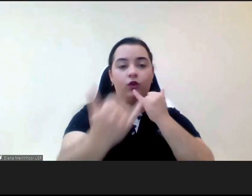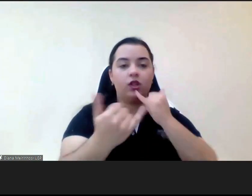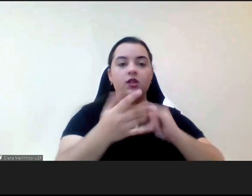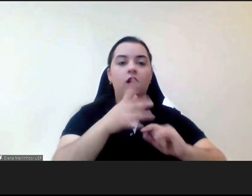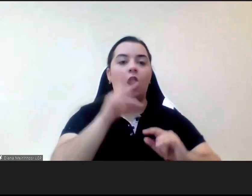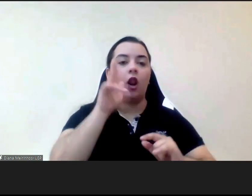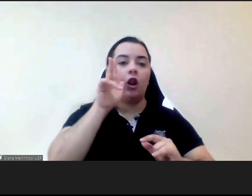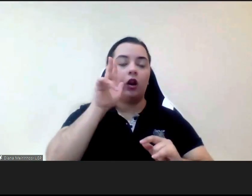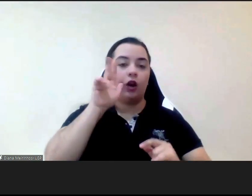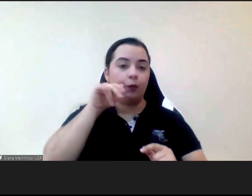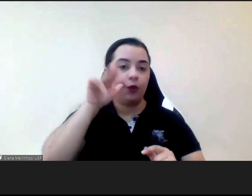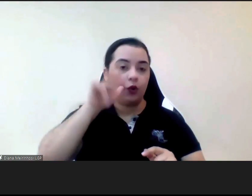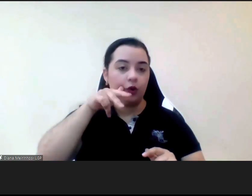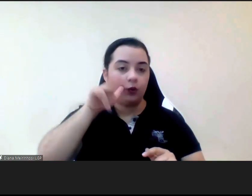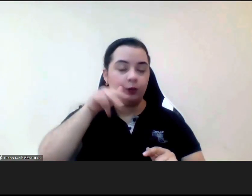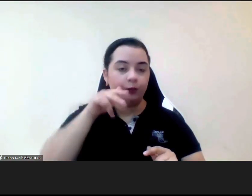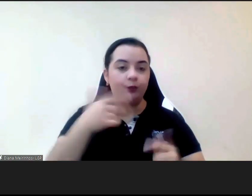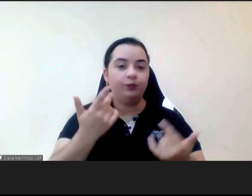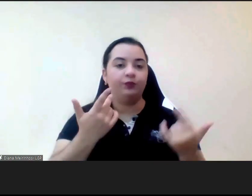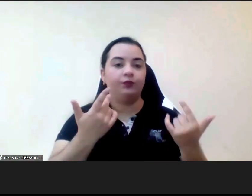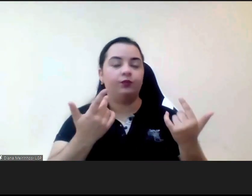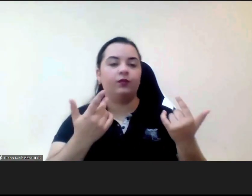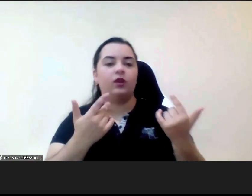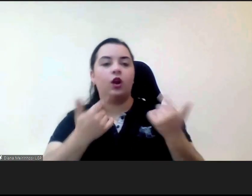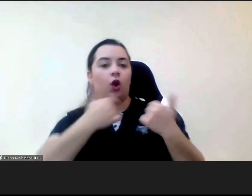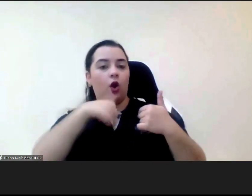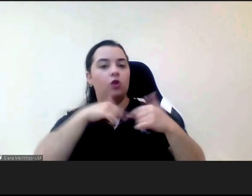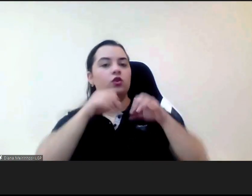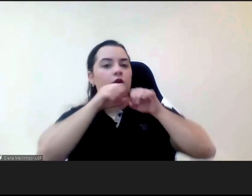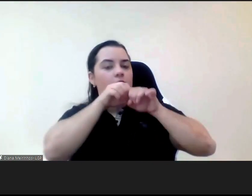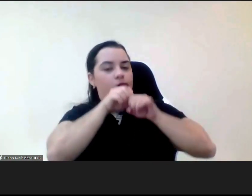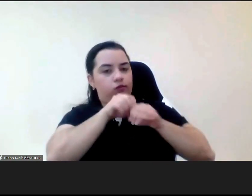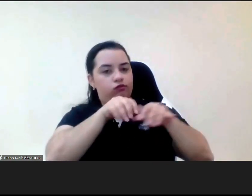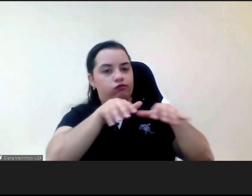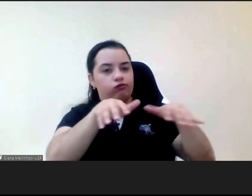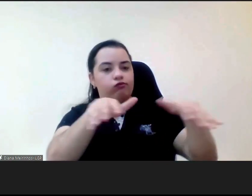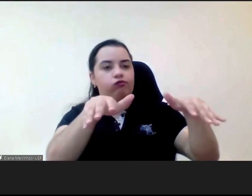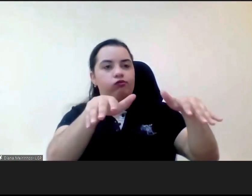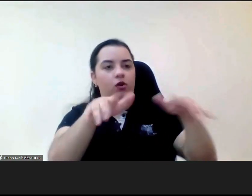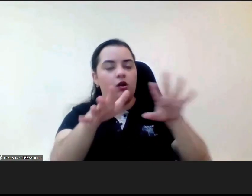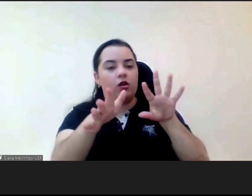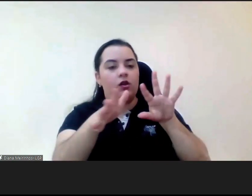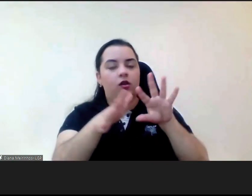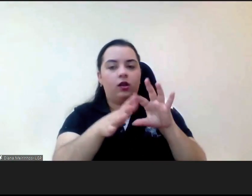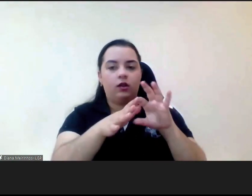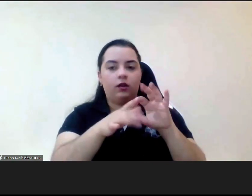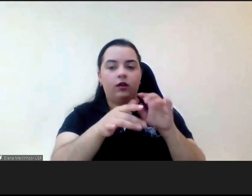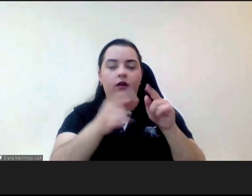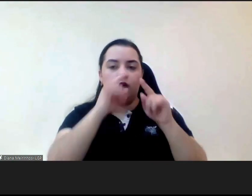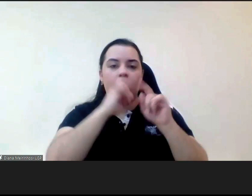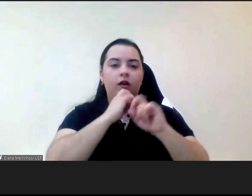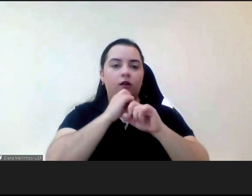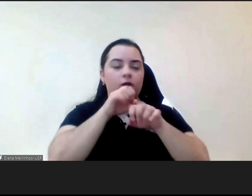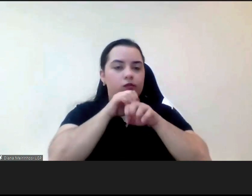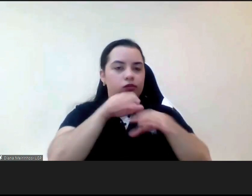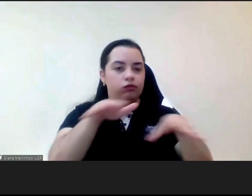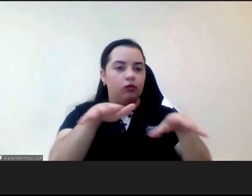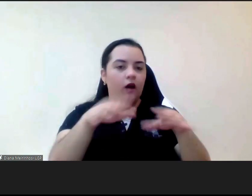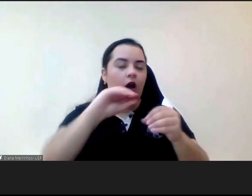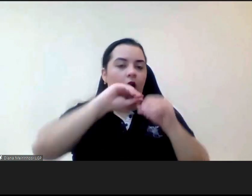uma grande disseminação dos princípios da Convenção nas escolas